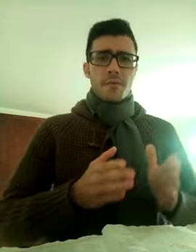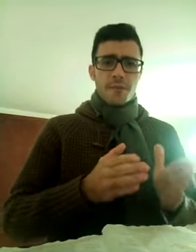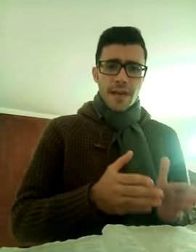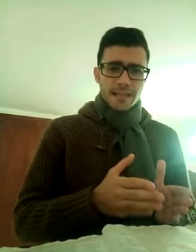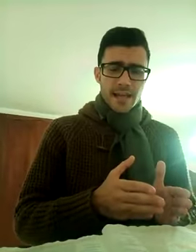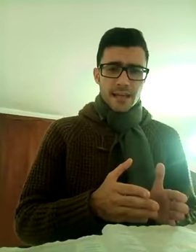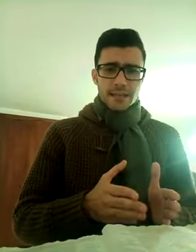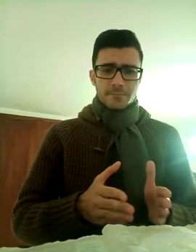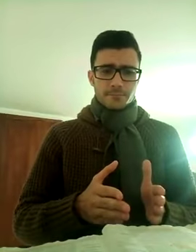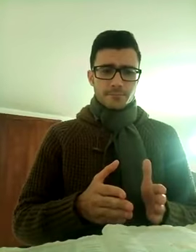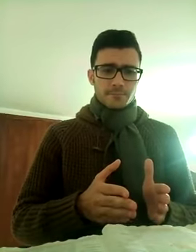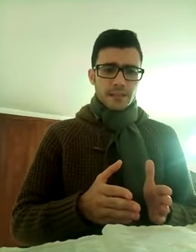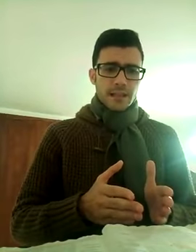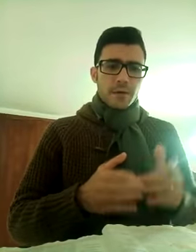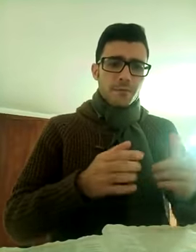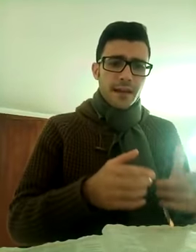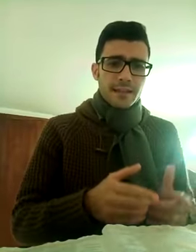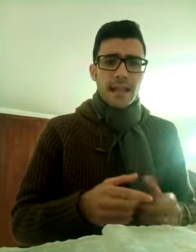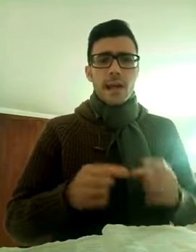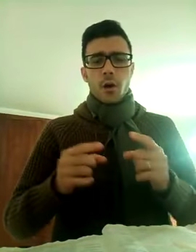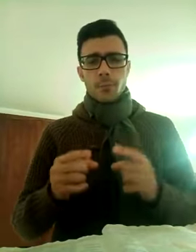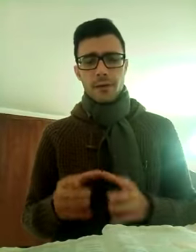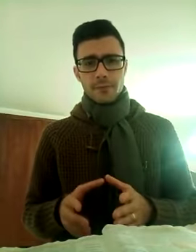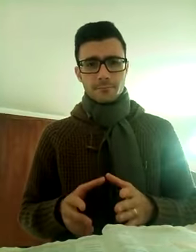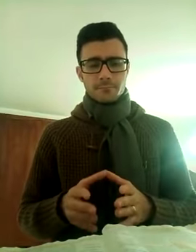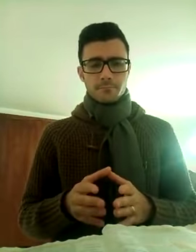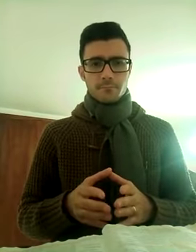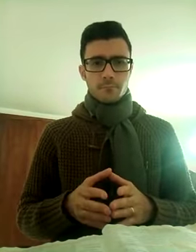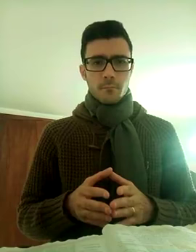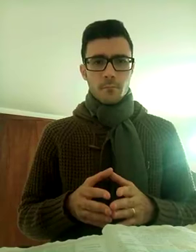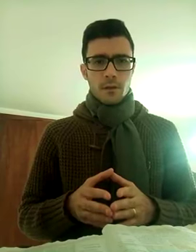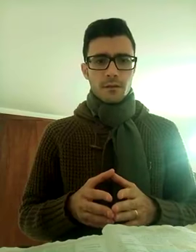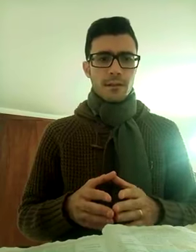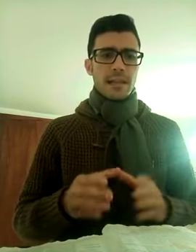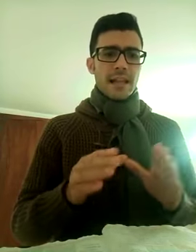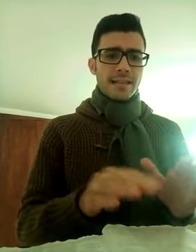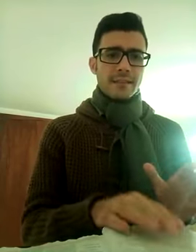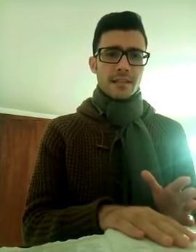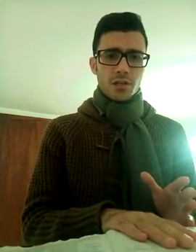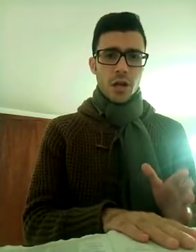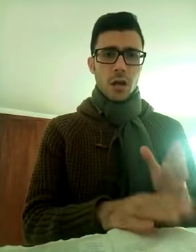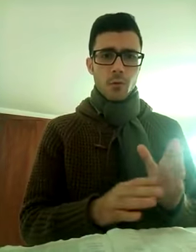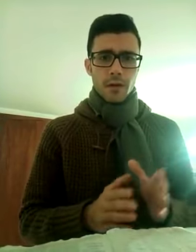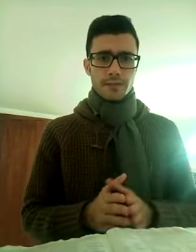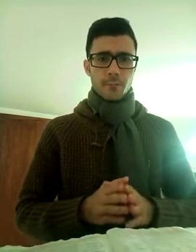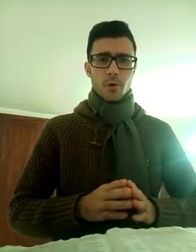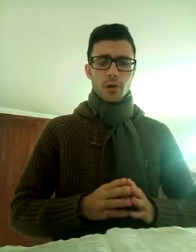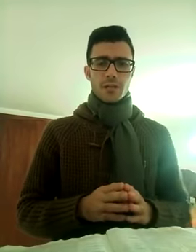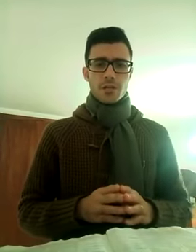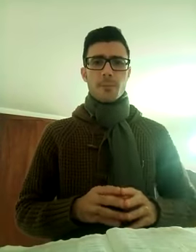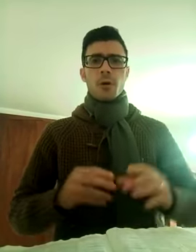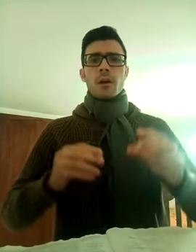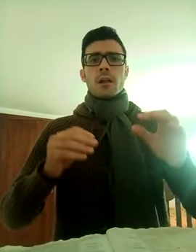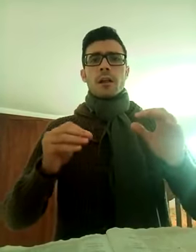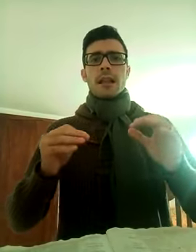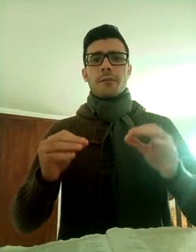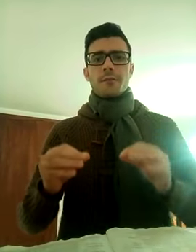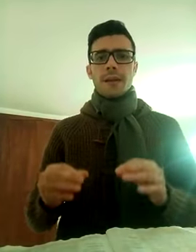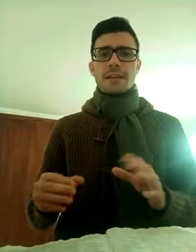fede, la fede e le opere, nelle lettere di Giacomo che tra poco leggeremo, la fede